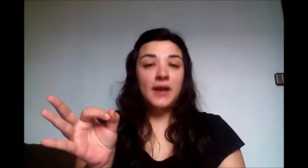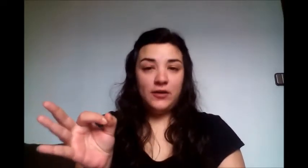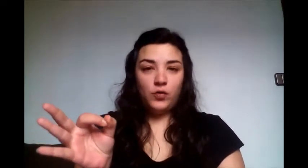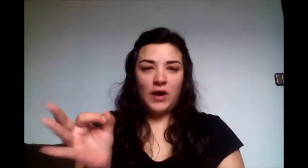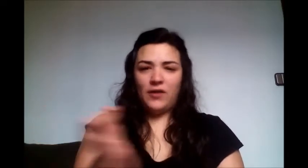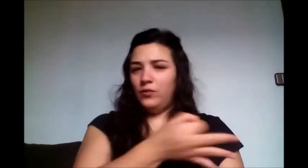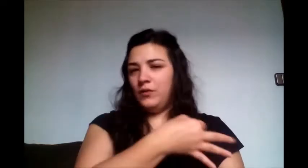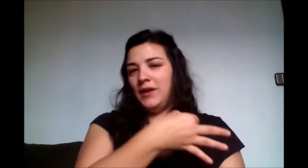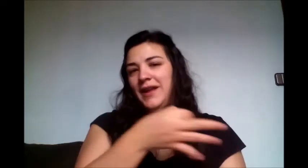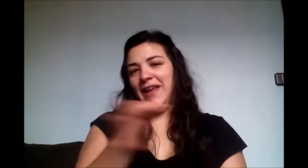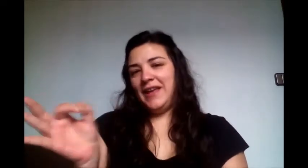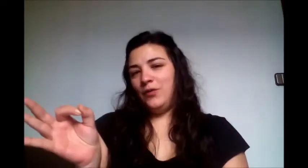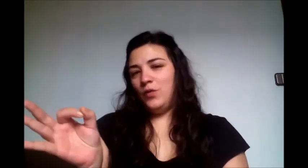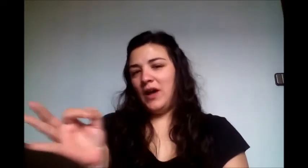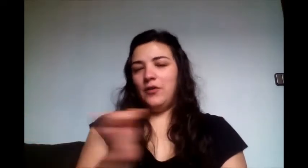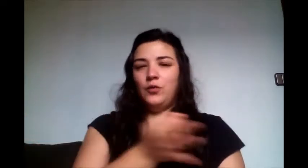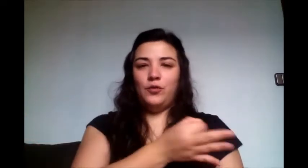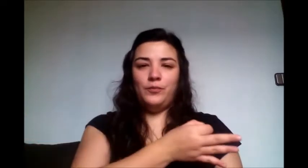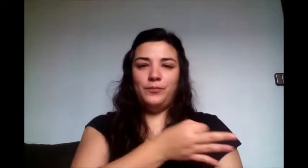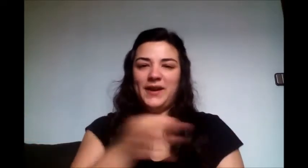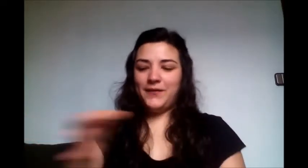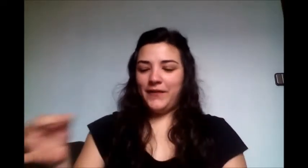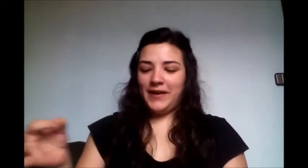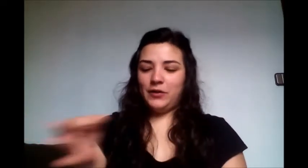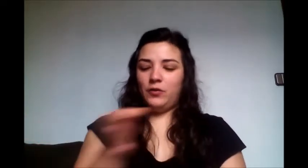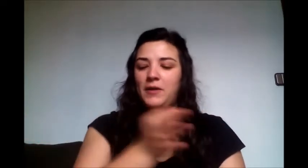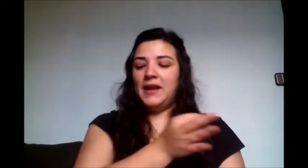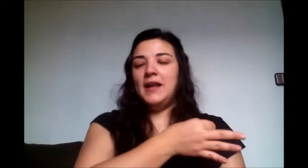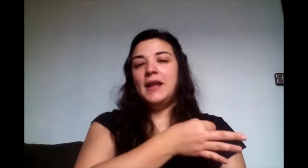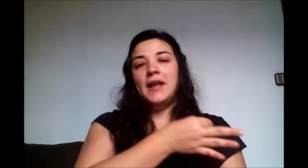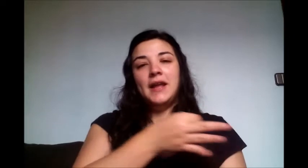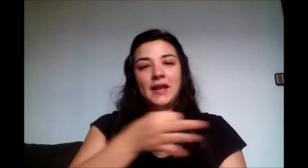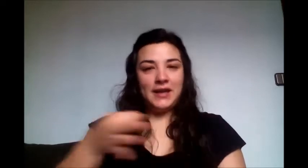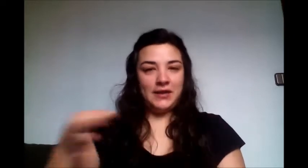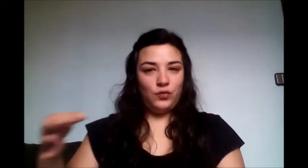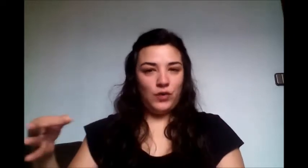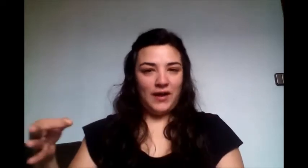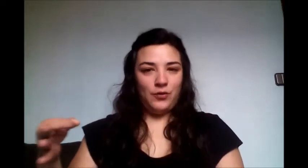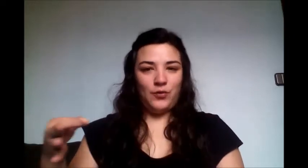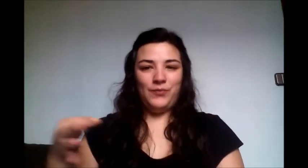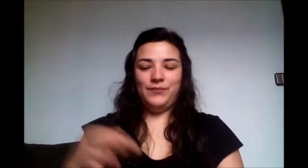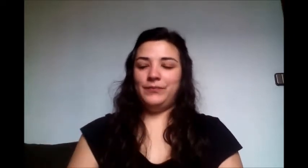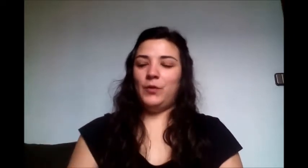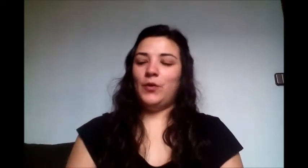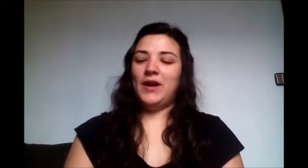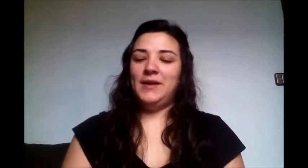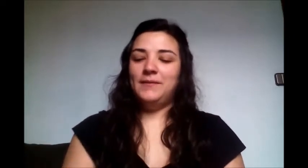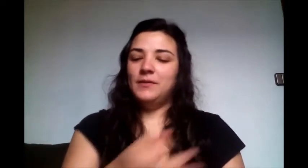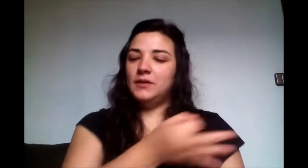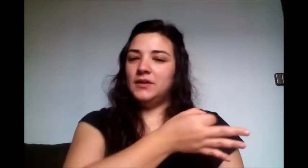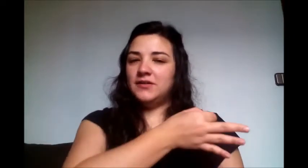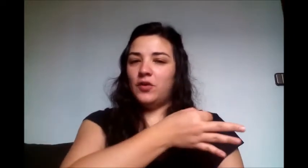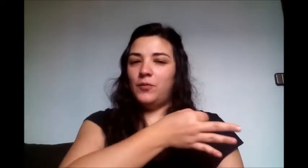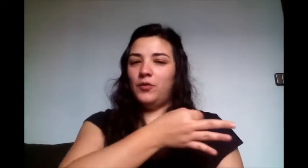Educado. Educado. Educado. Perfecto, ¿vale? Educado. ¿Ok? Es como